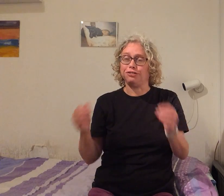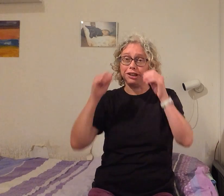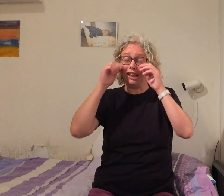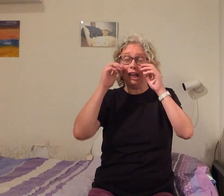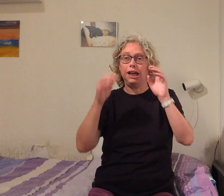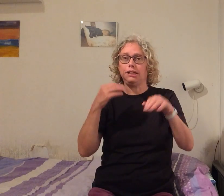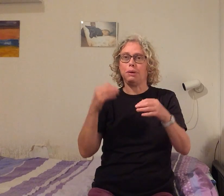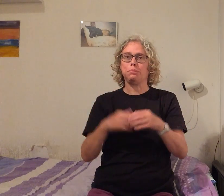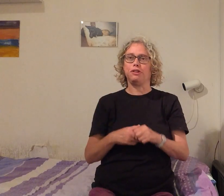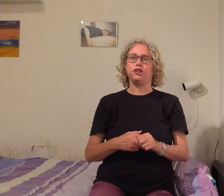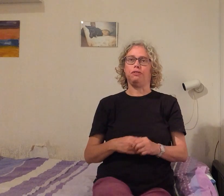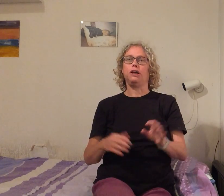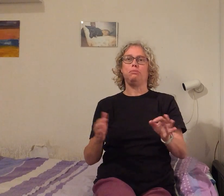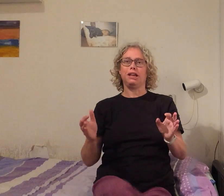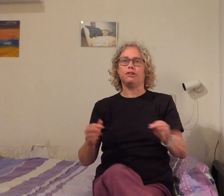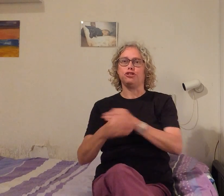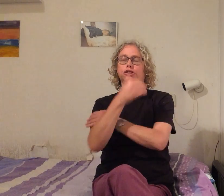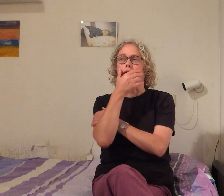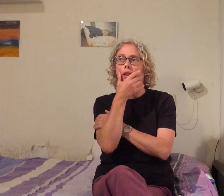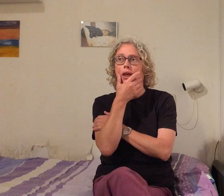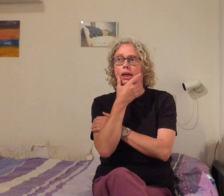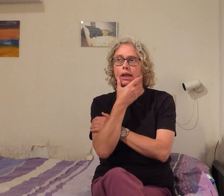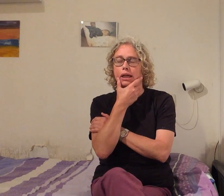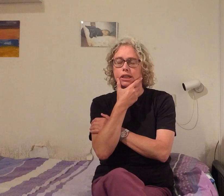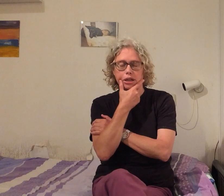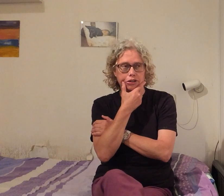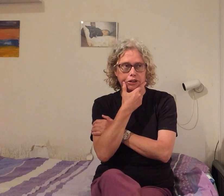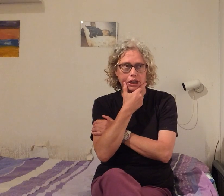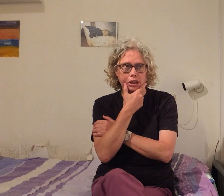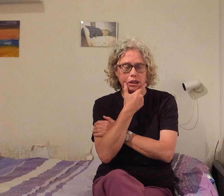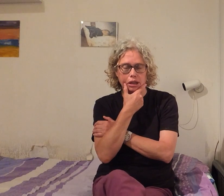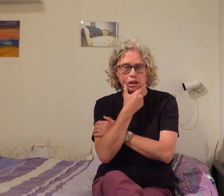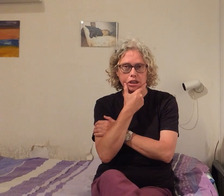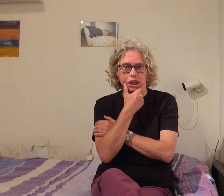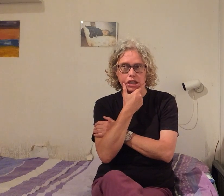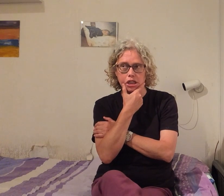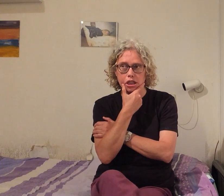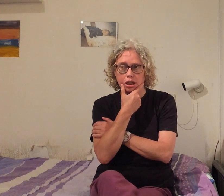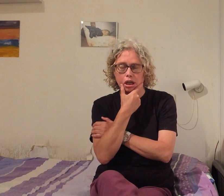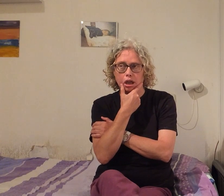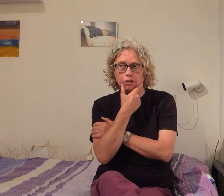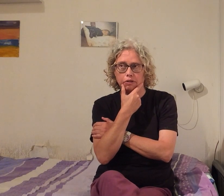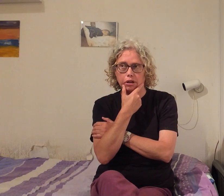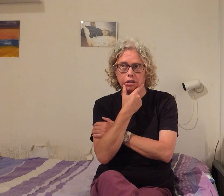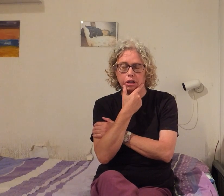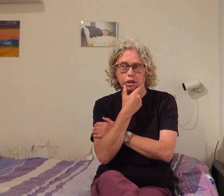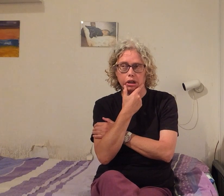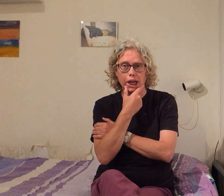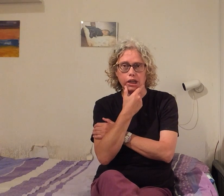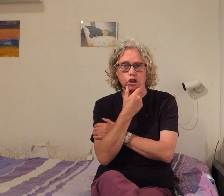en het maakt me wel zinnen waar, maar ik was dus 10. Ik zat in klas 6 van de lagere